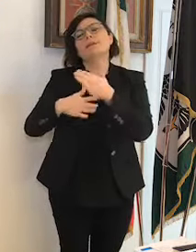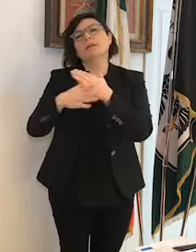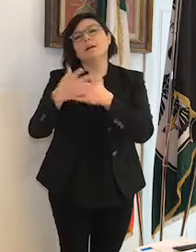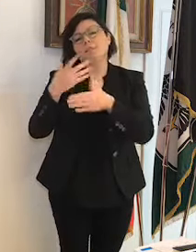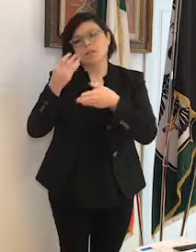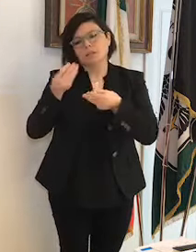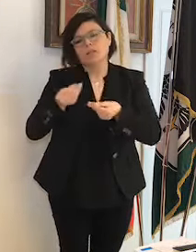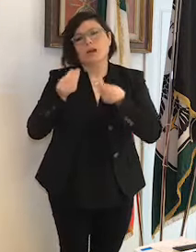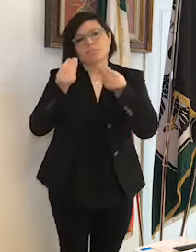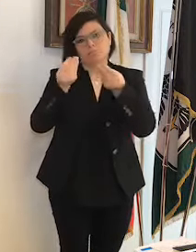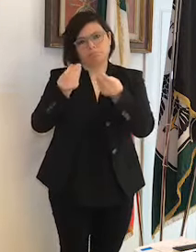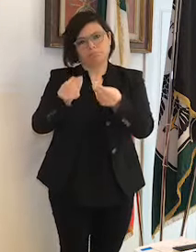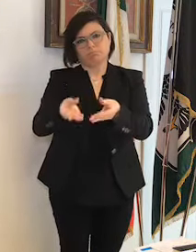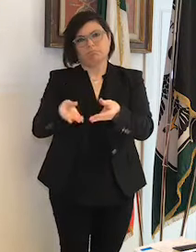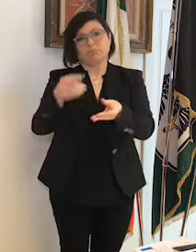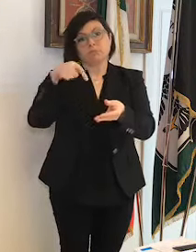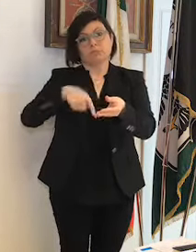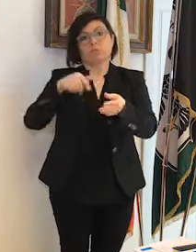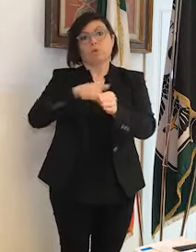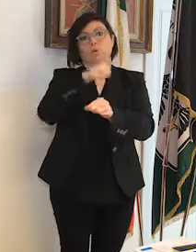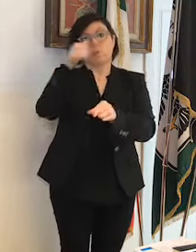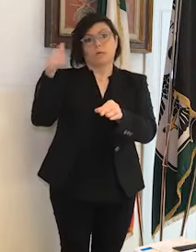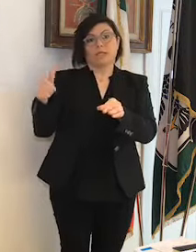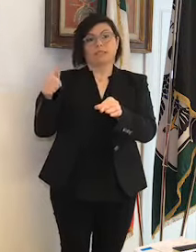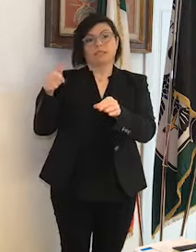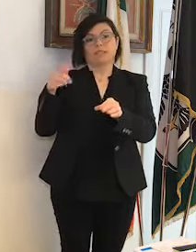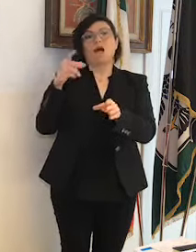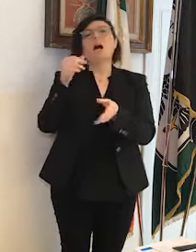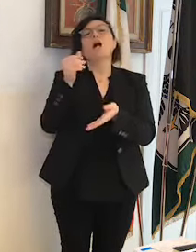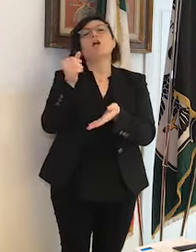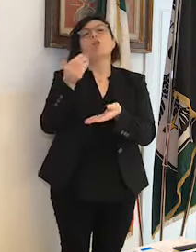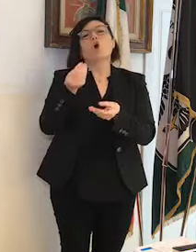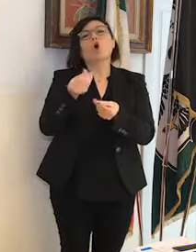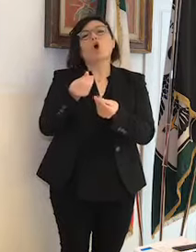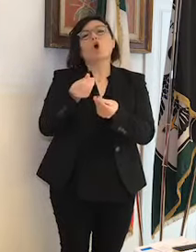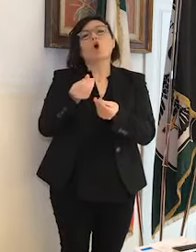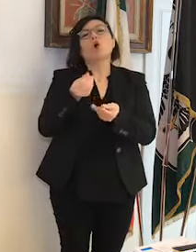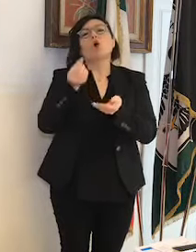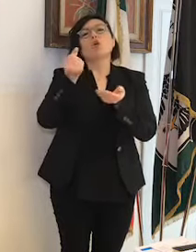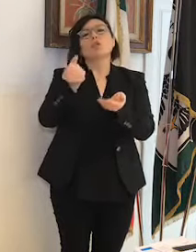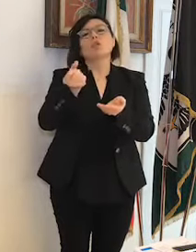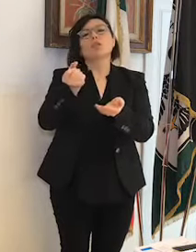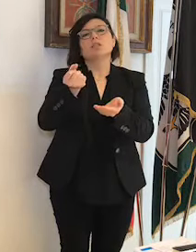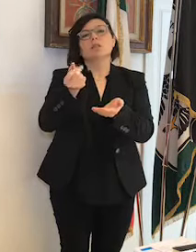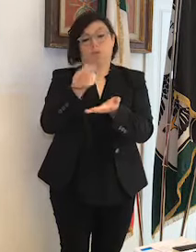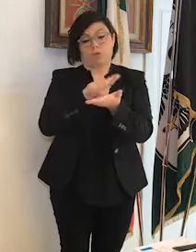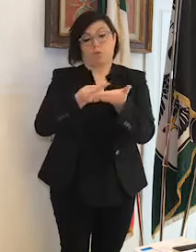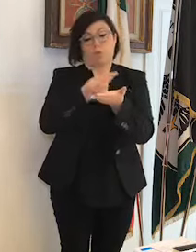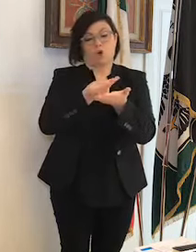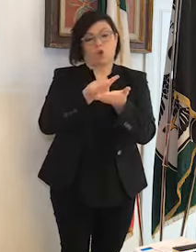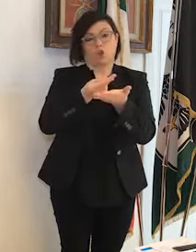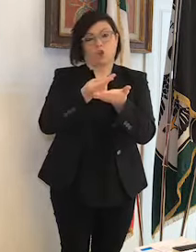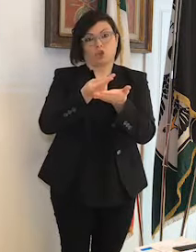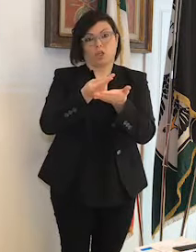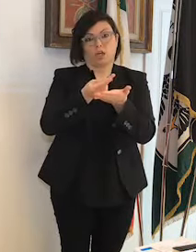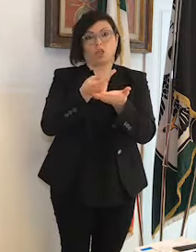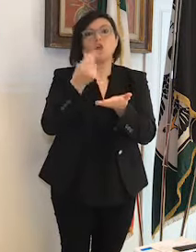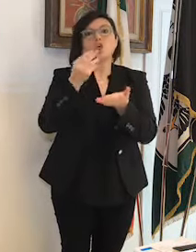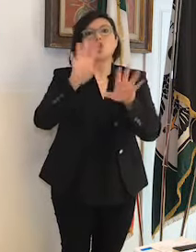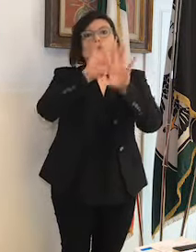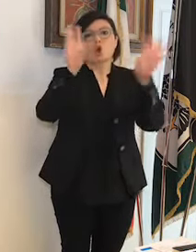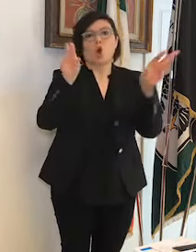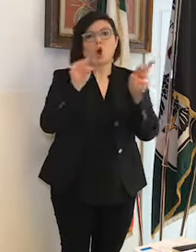fra l'altro quest'anno il contributo eh a copertura del costo totale del progetto è stato eh